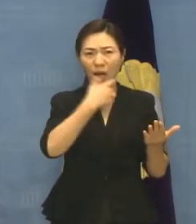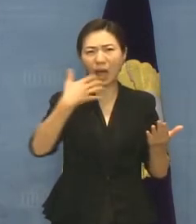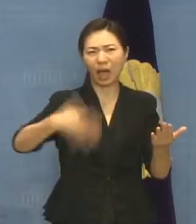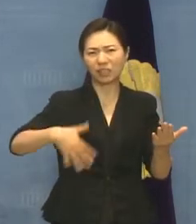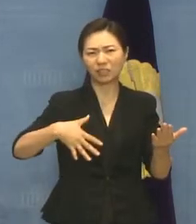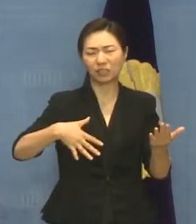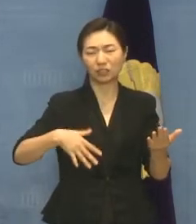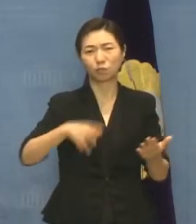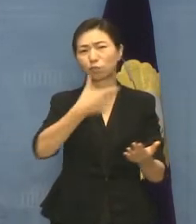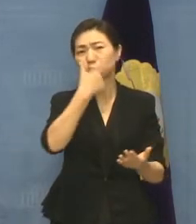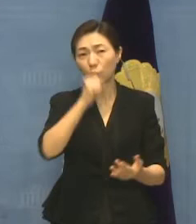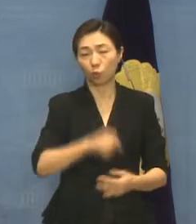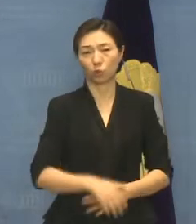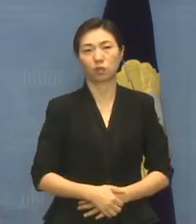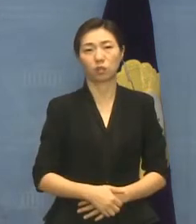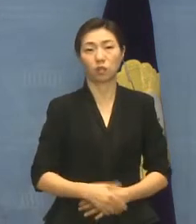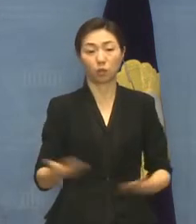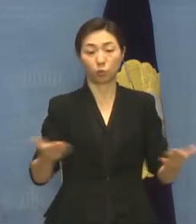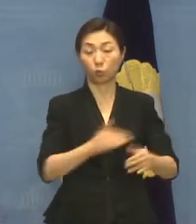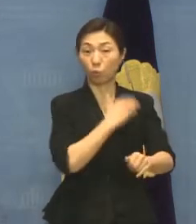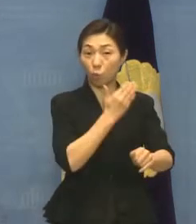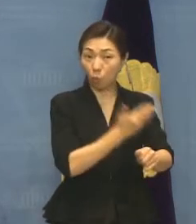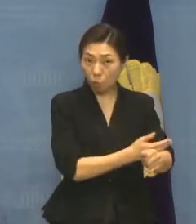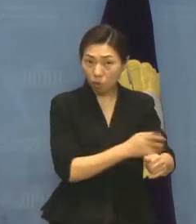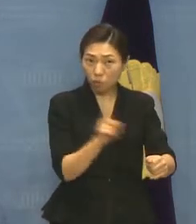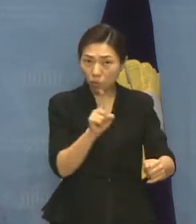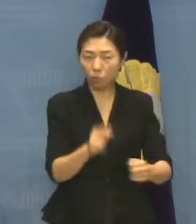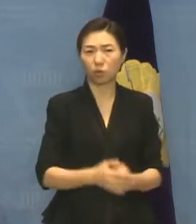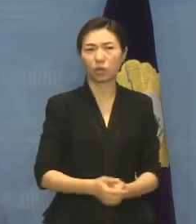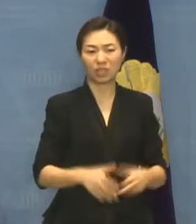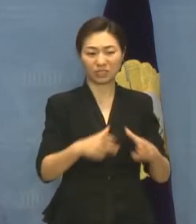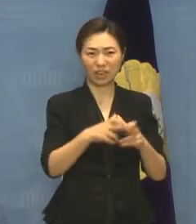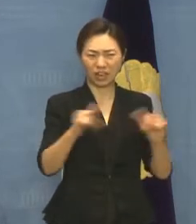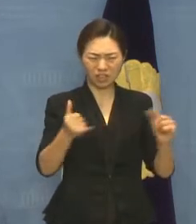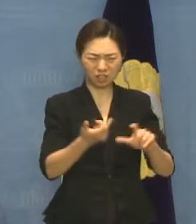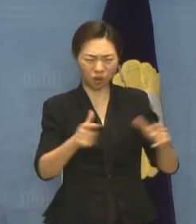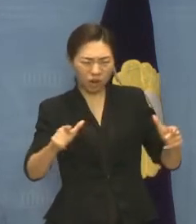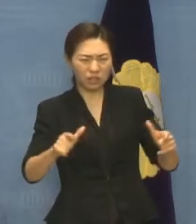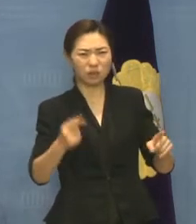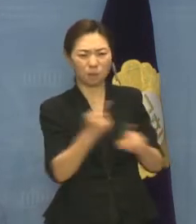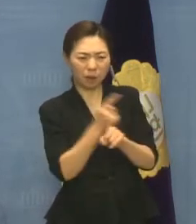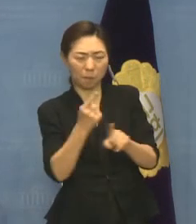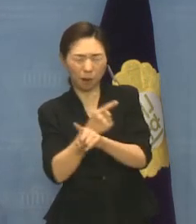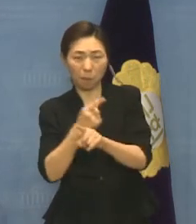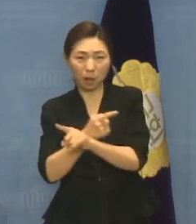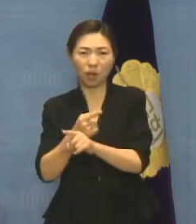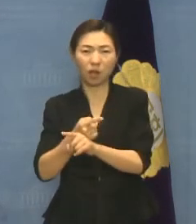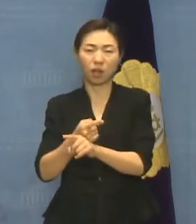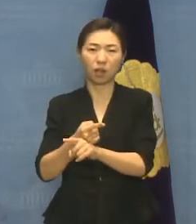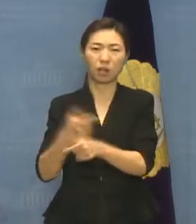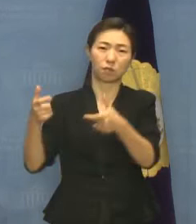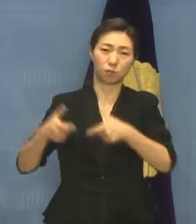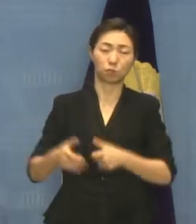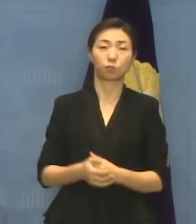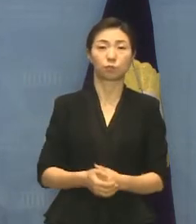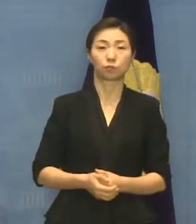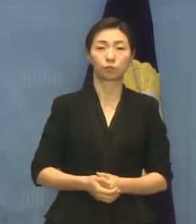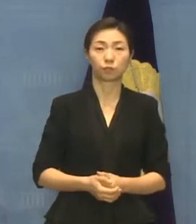있습니다. 그리고 노동권 역시 여러 가지 권고를 했습니다. 이에 또한 위원회는 반복되는